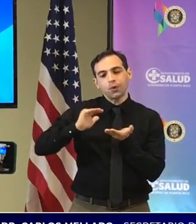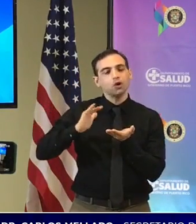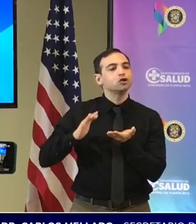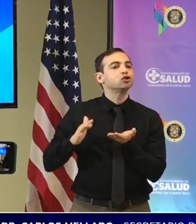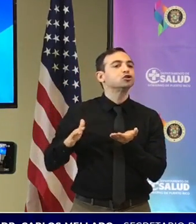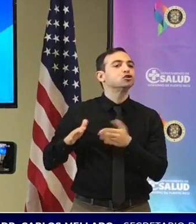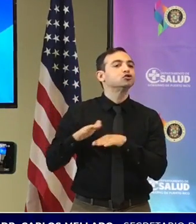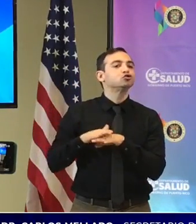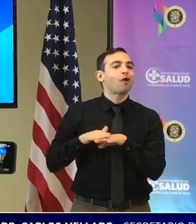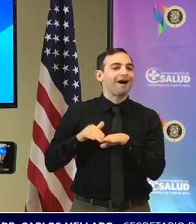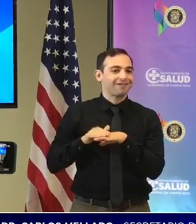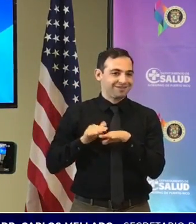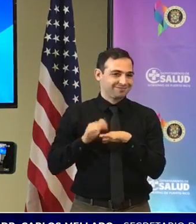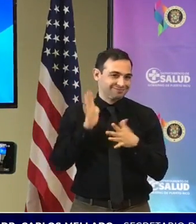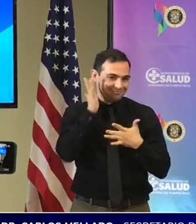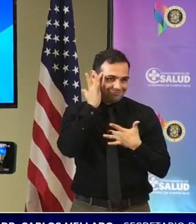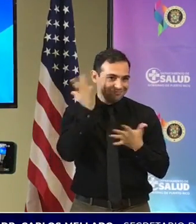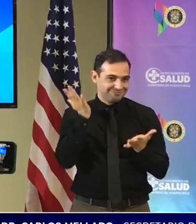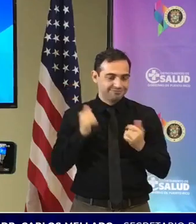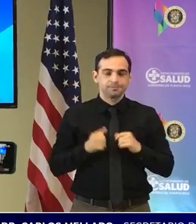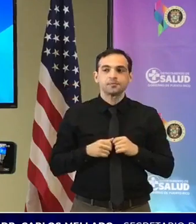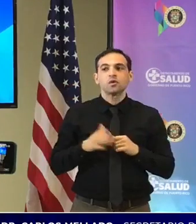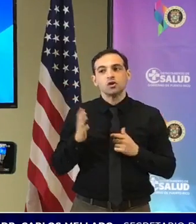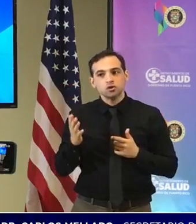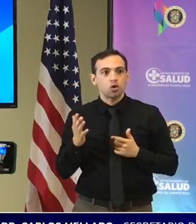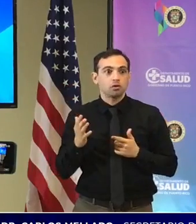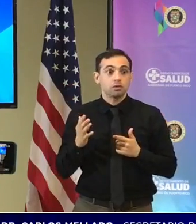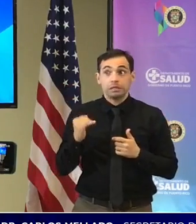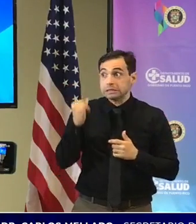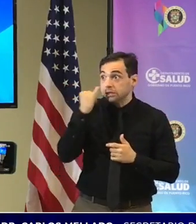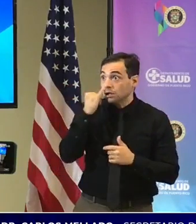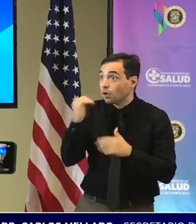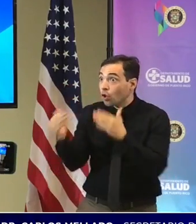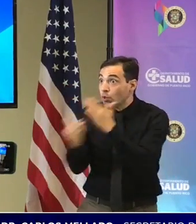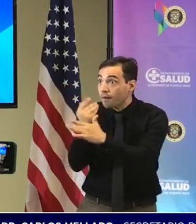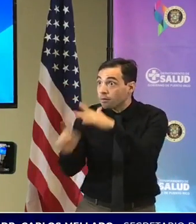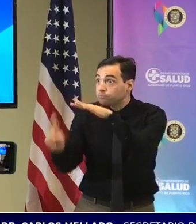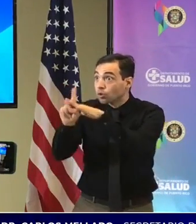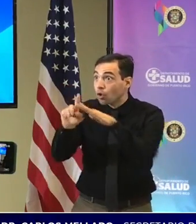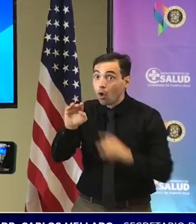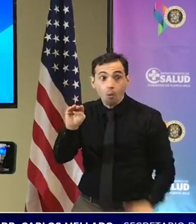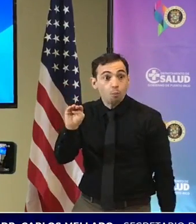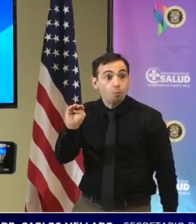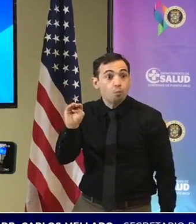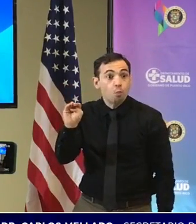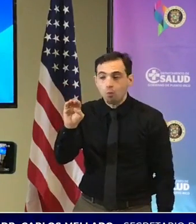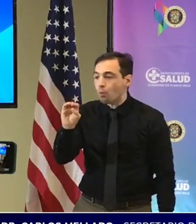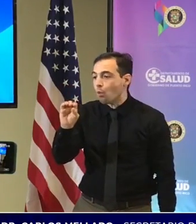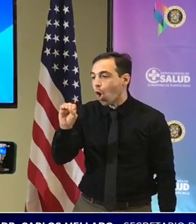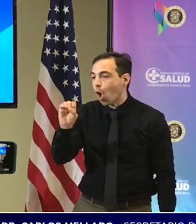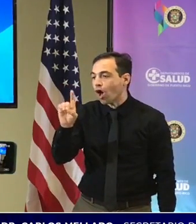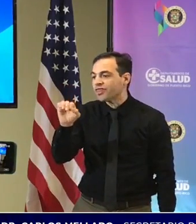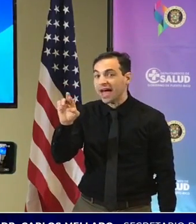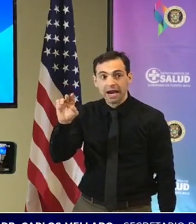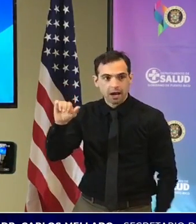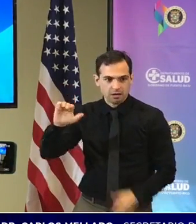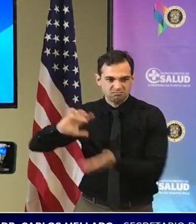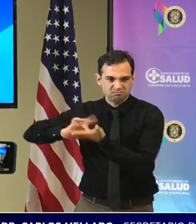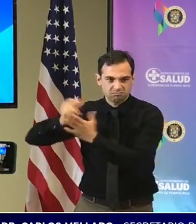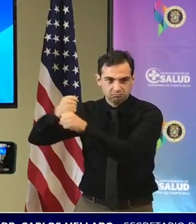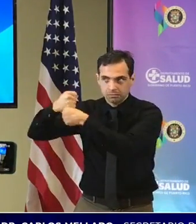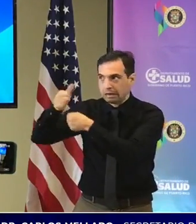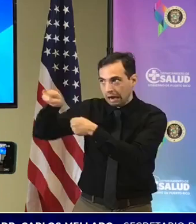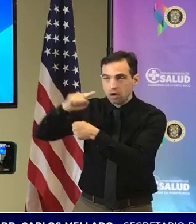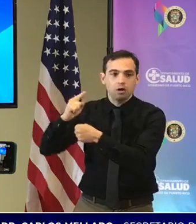requisito específico o si surge la otra vacuna que se está desarrollando por Moderna pues entonces utilizamos esa vacuna pero hay algo